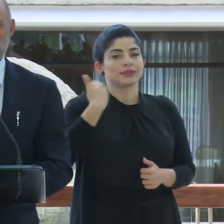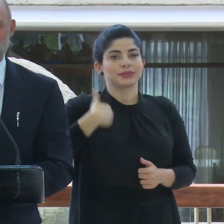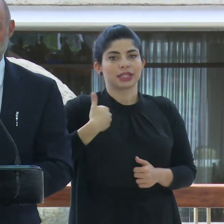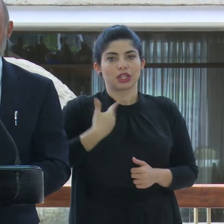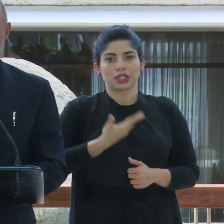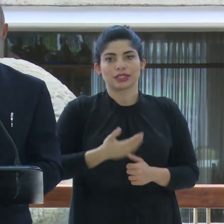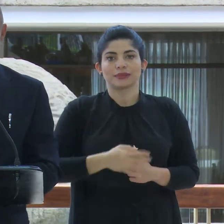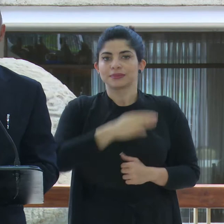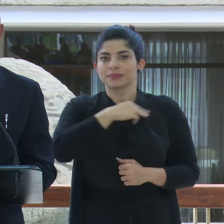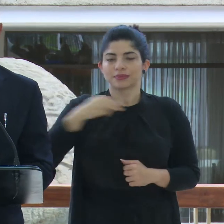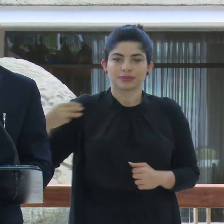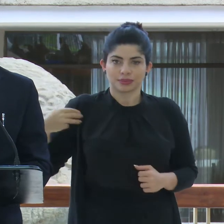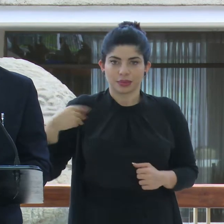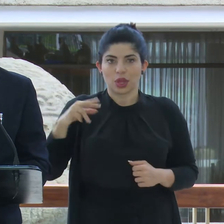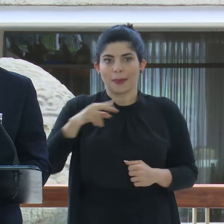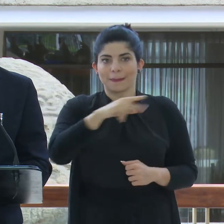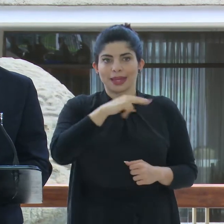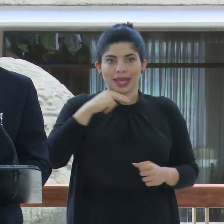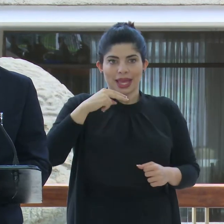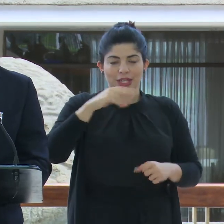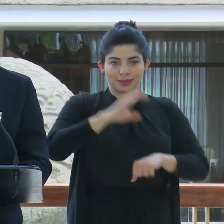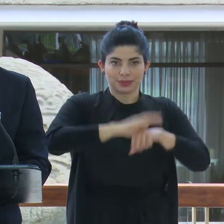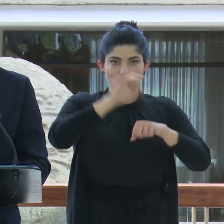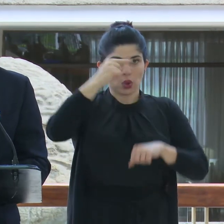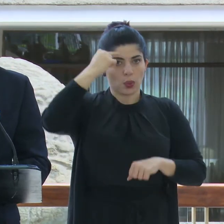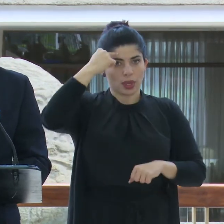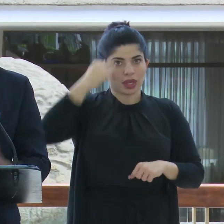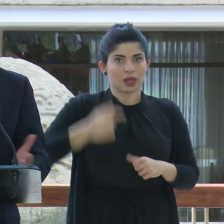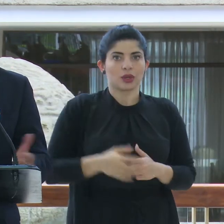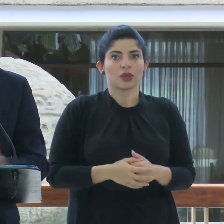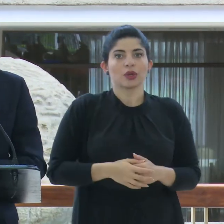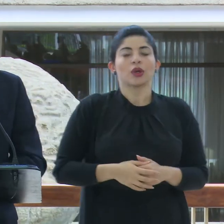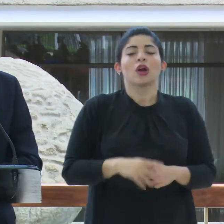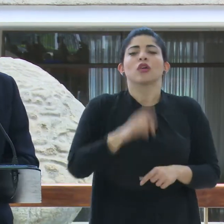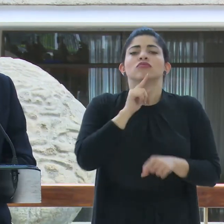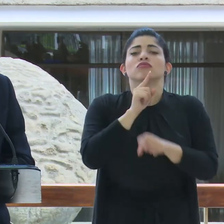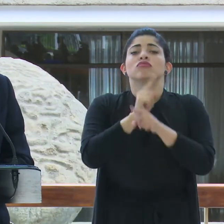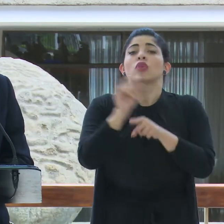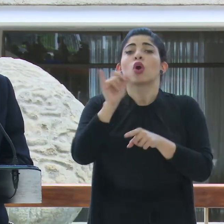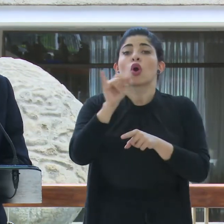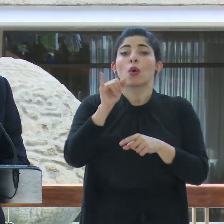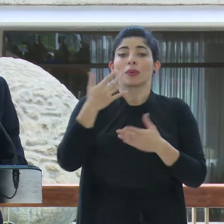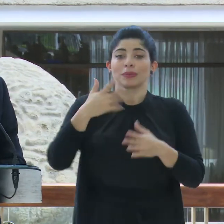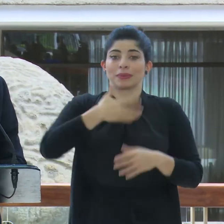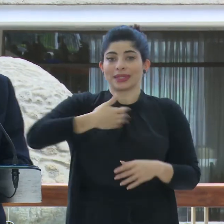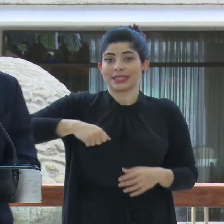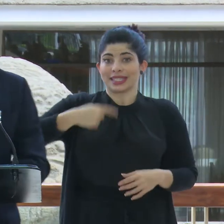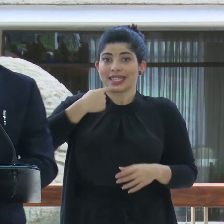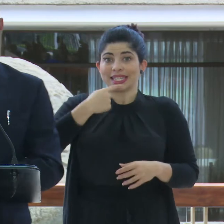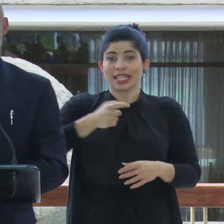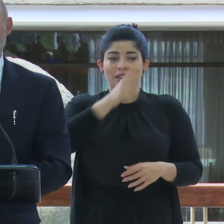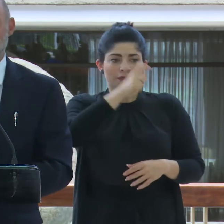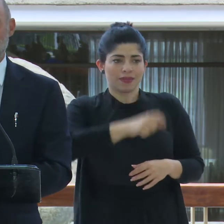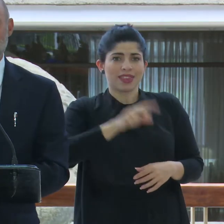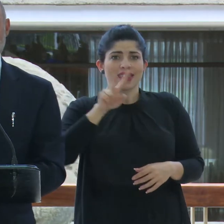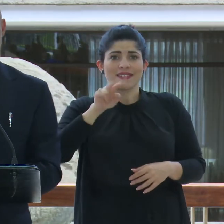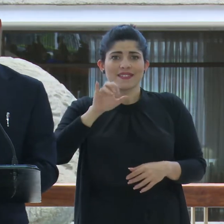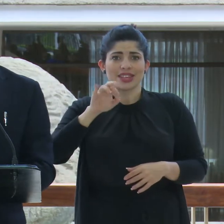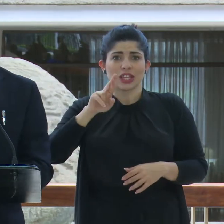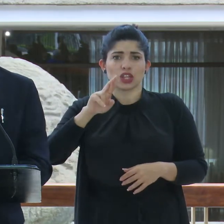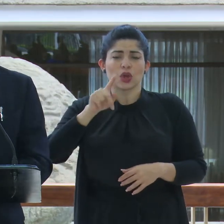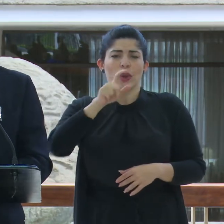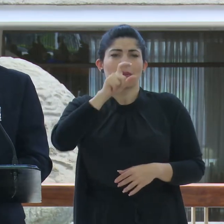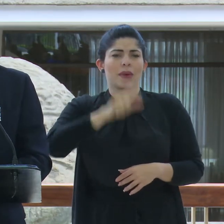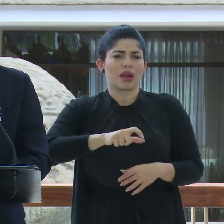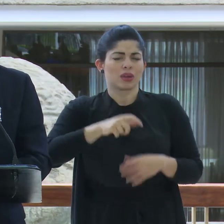ministros, compañeros de Consejo de Gobierno. Efectivamente, como lo dice el señor presidente, don Víctor es una de las personas con